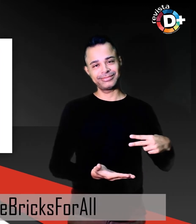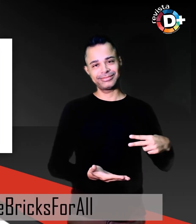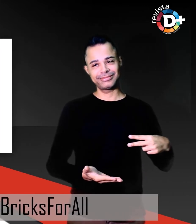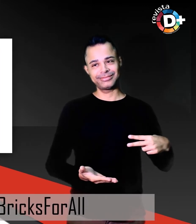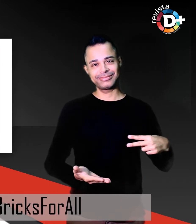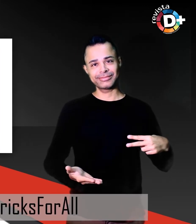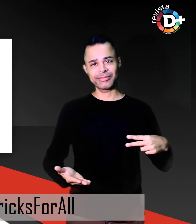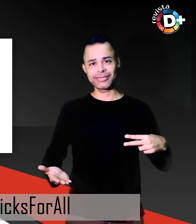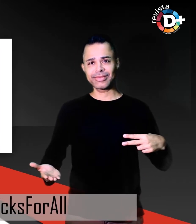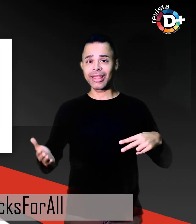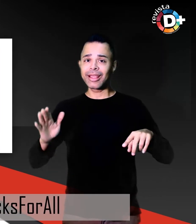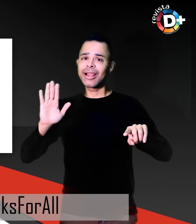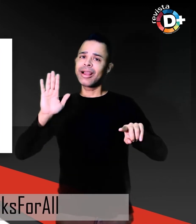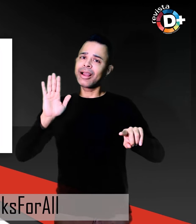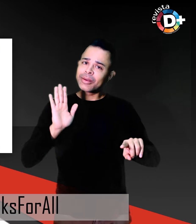conquistar o apoio de empresas.